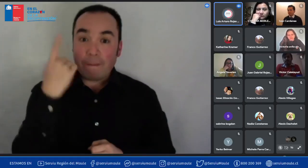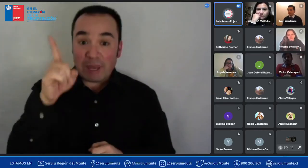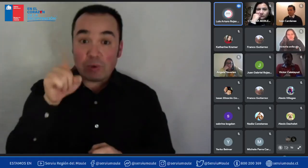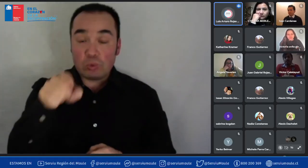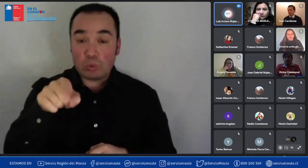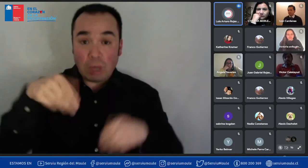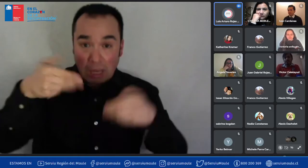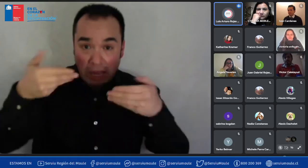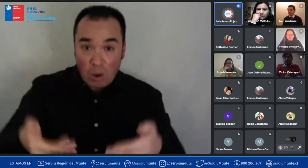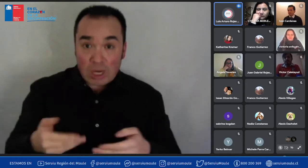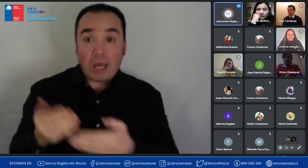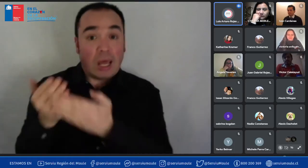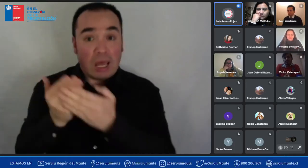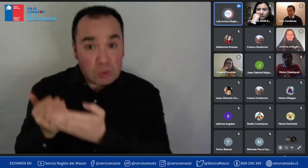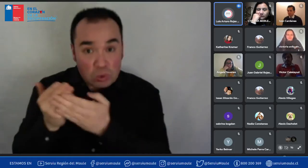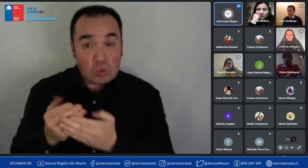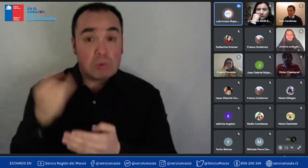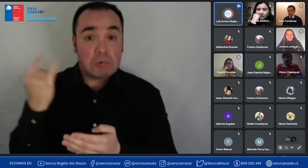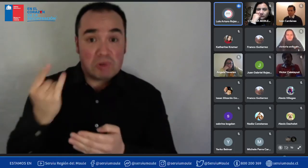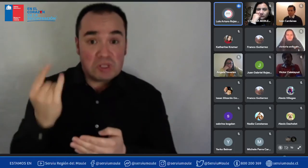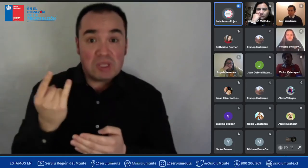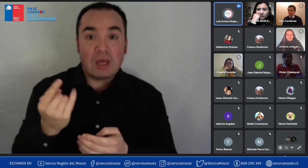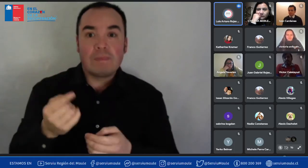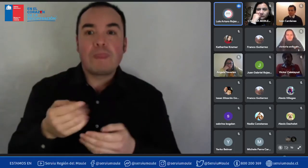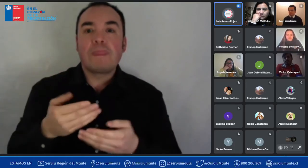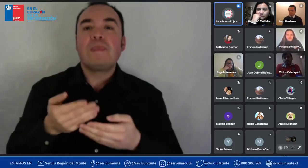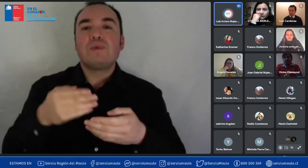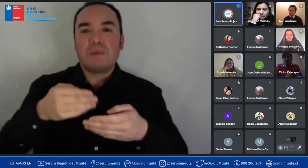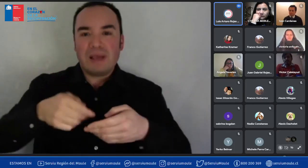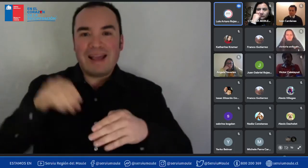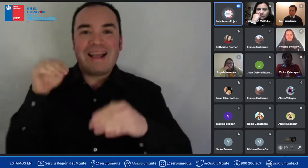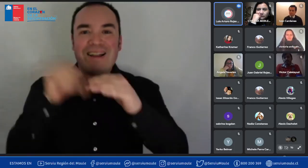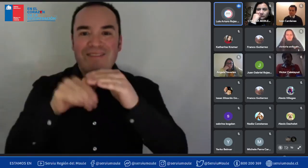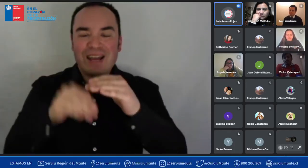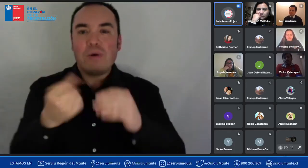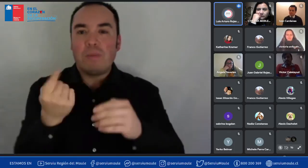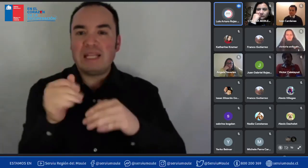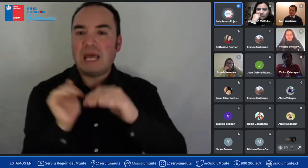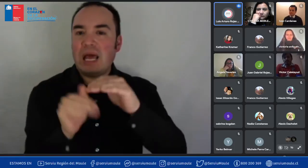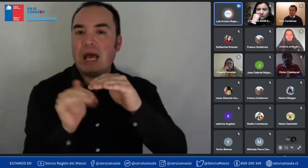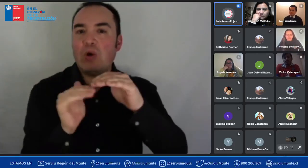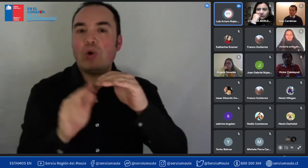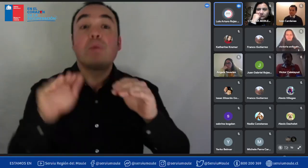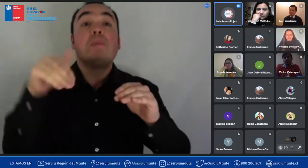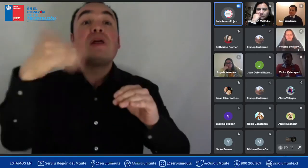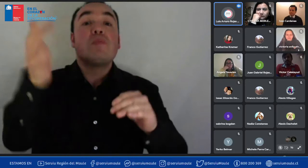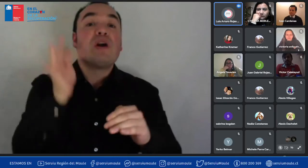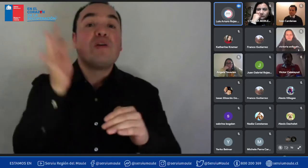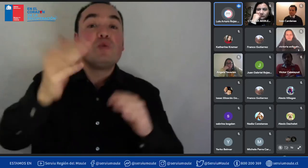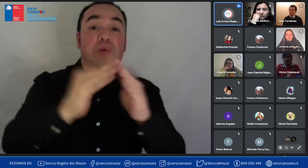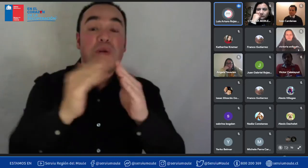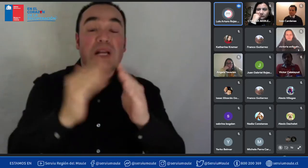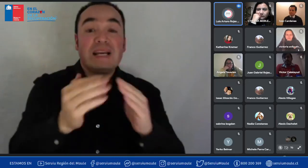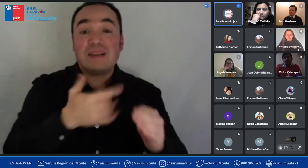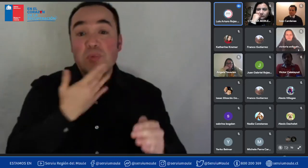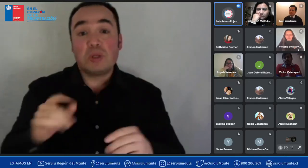ahorrando todos los meses para que en algún momento cuando ya estén en un buen pie de postular lo puedan hacer sin mayores inconvenientes